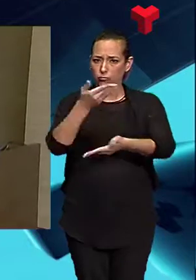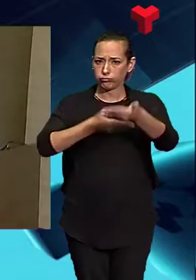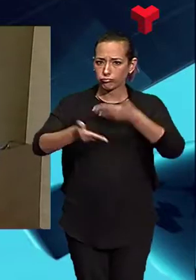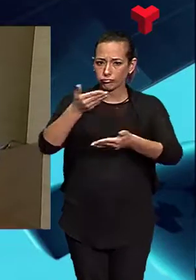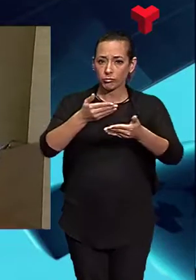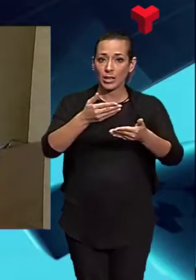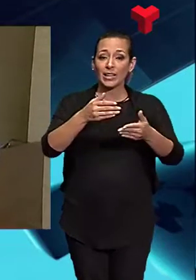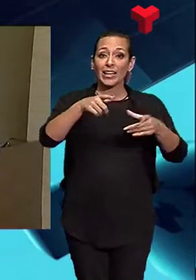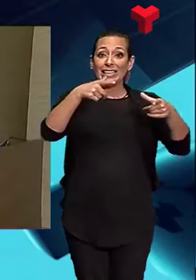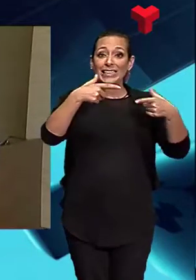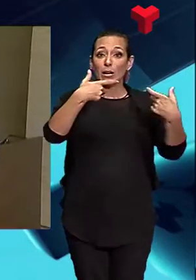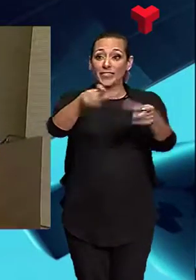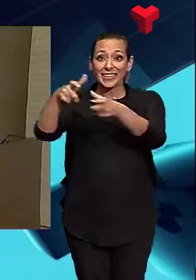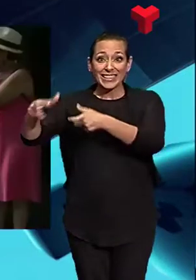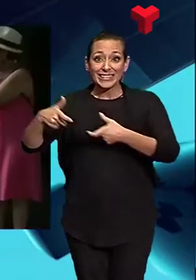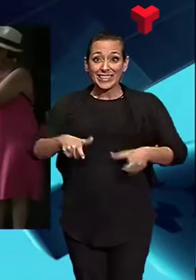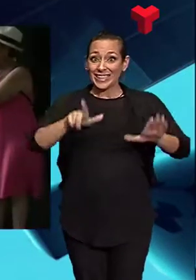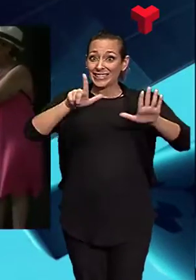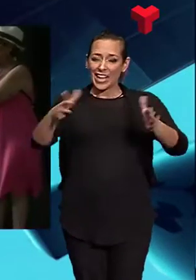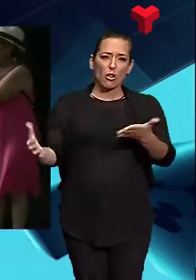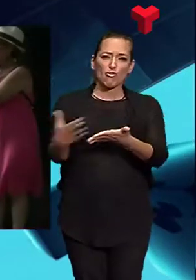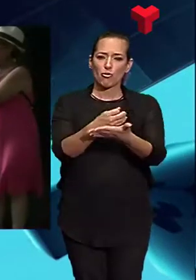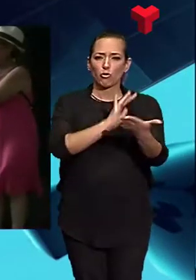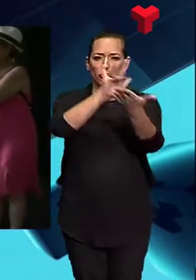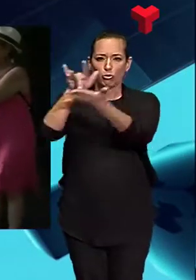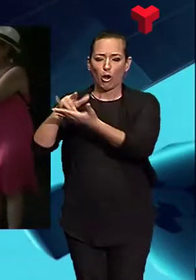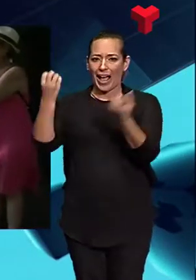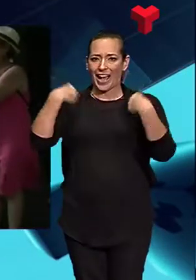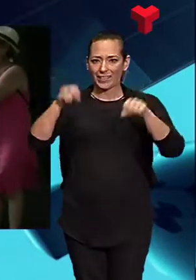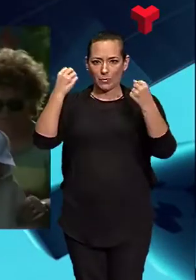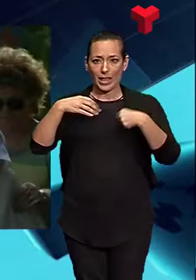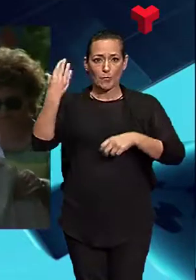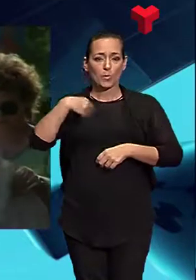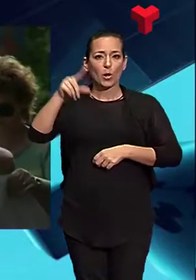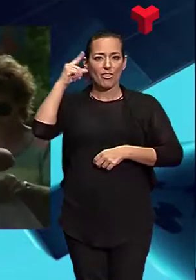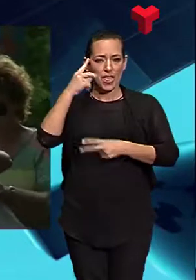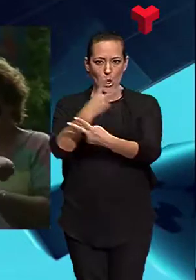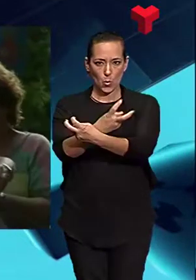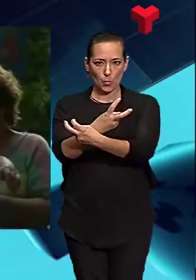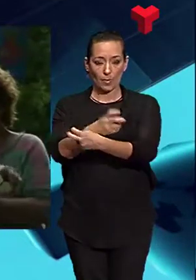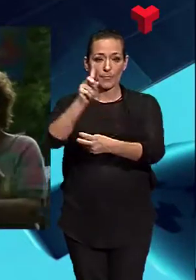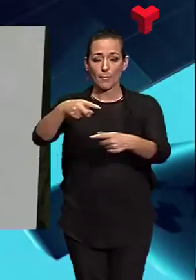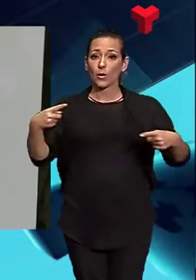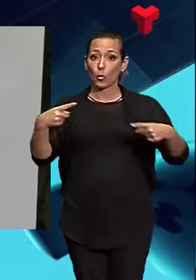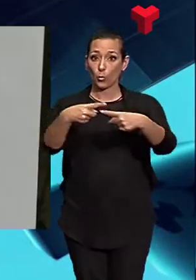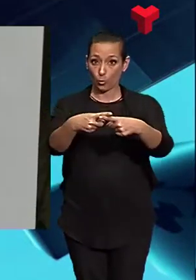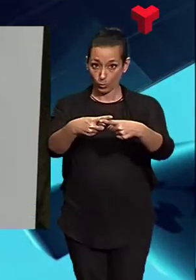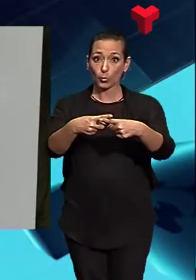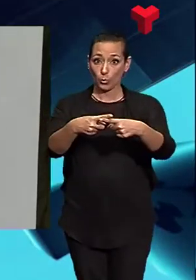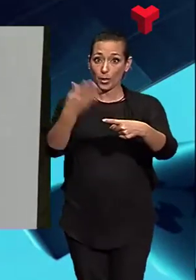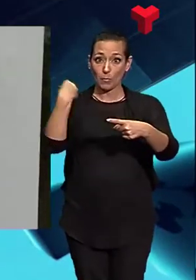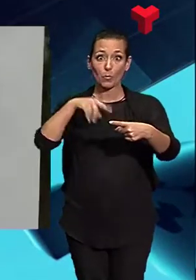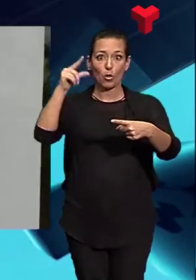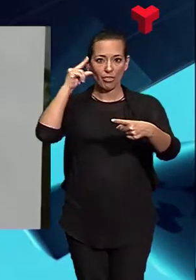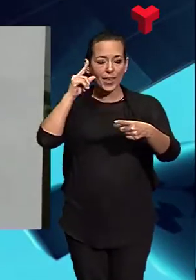districtes i hi duran tot el mes de novembre. Coincidint amb la presentació dels actes i de la campanya de comunicació, el